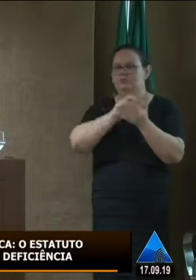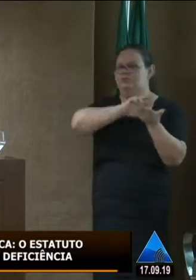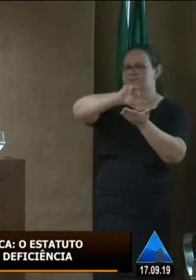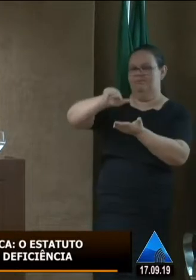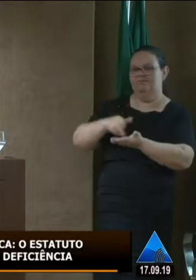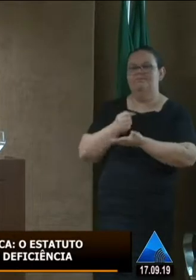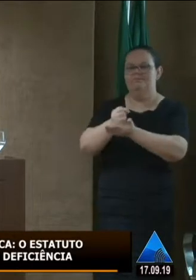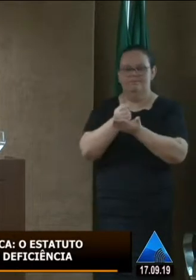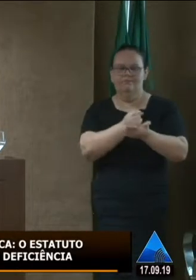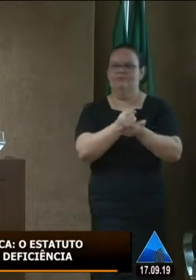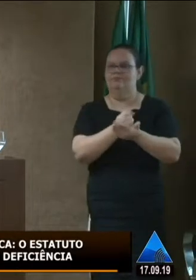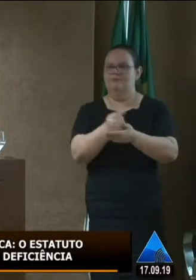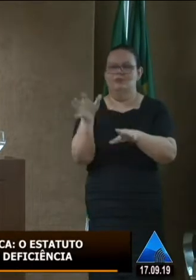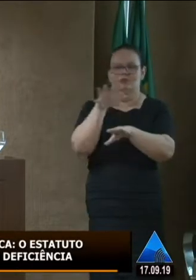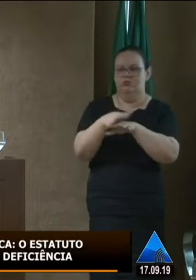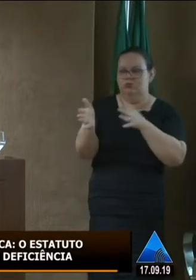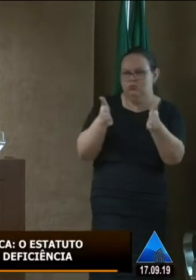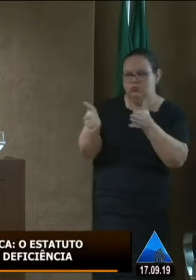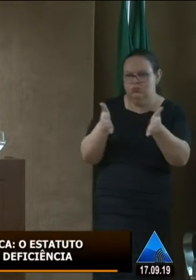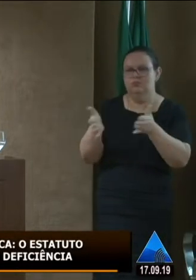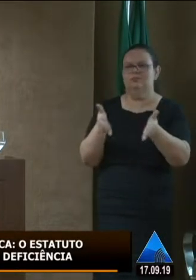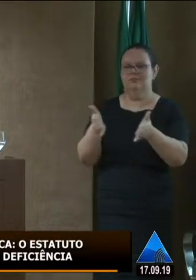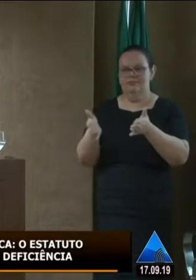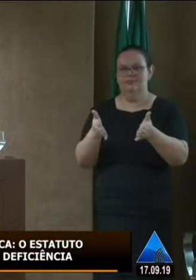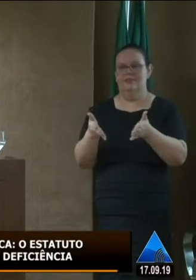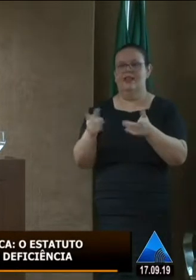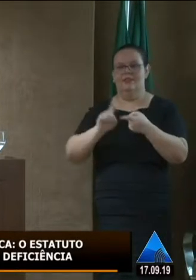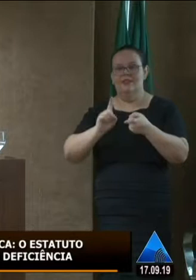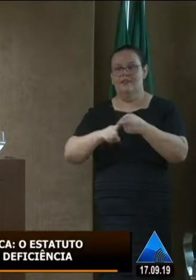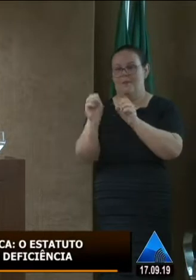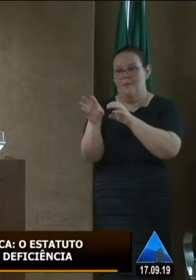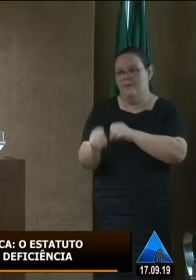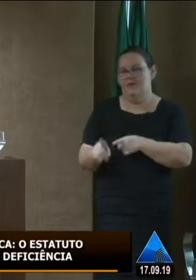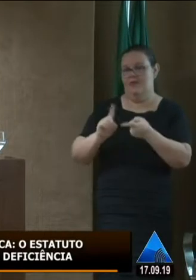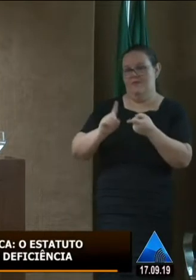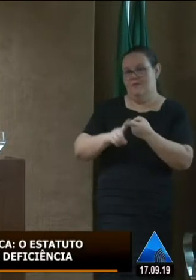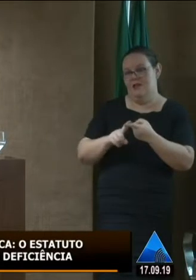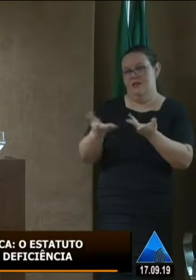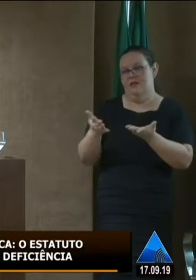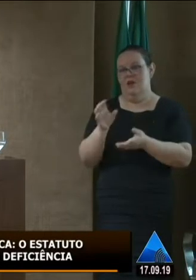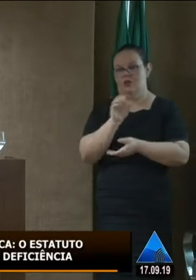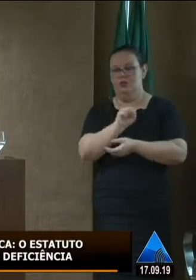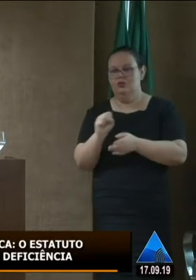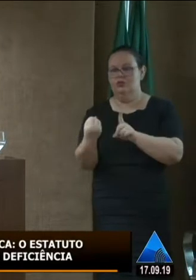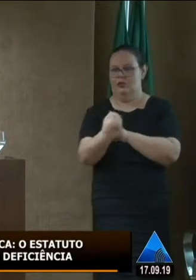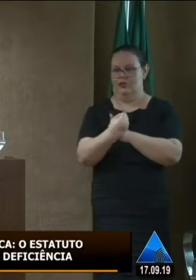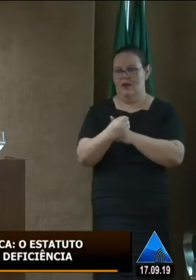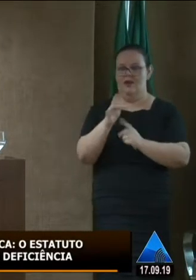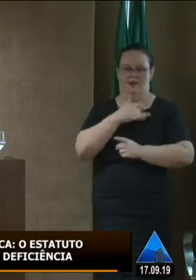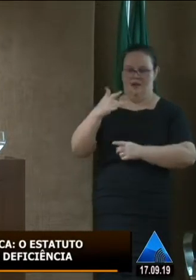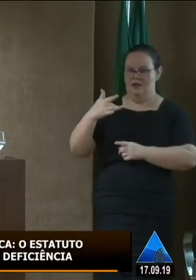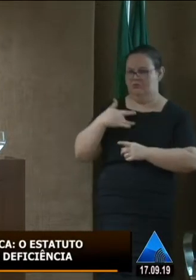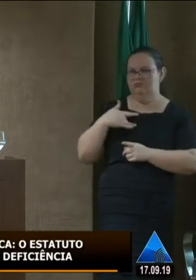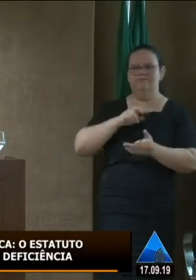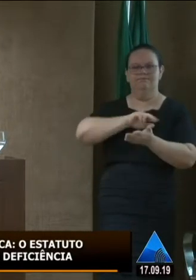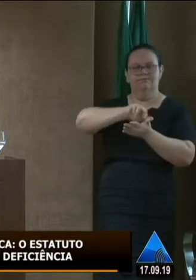sendo contemplada na acessibilidade eu estou sendo contemplada na educação na assistência social na saúde a gente